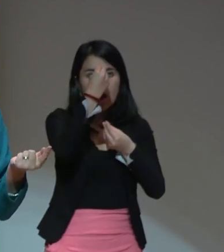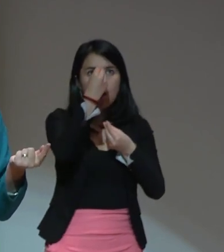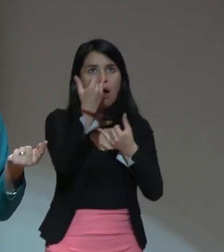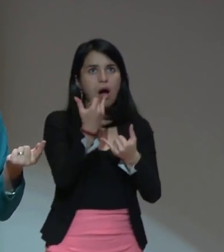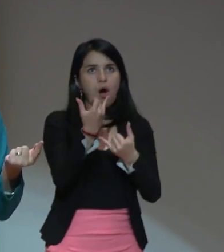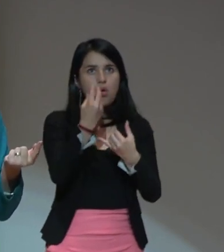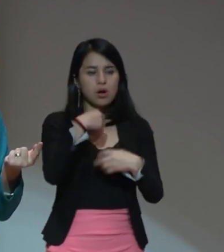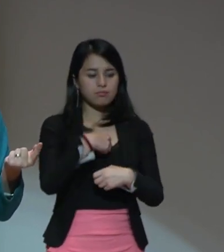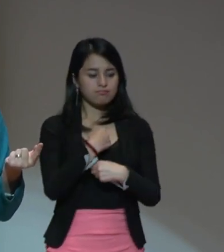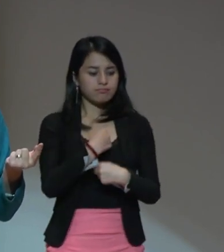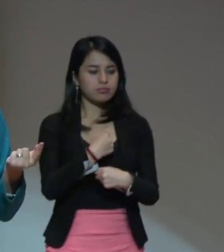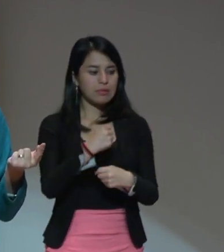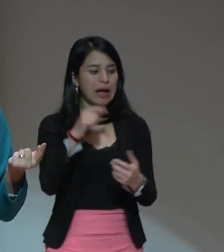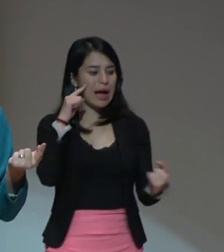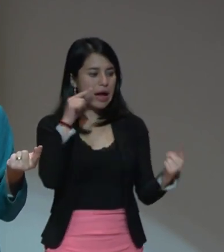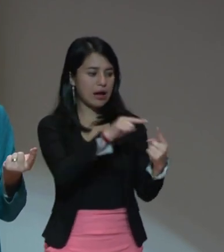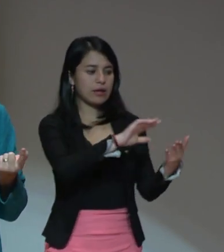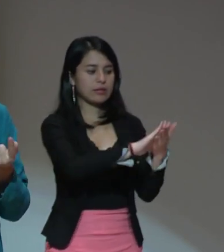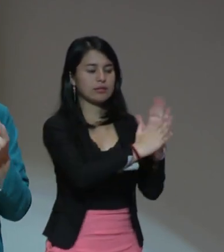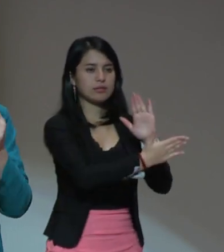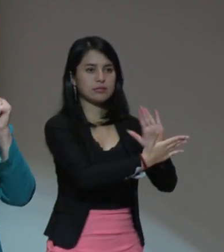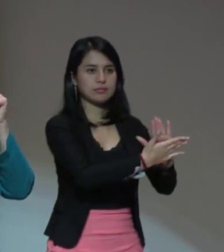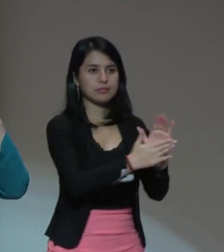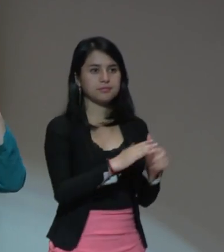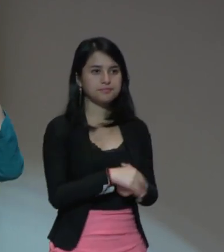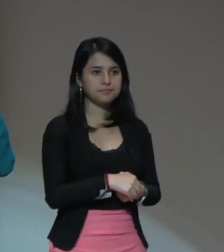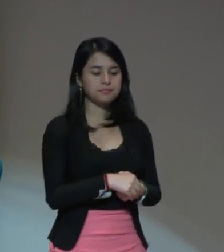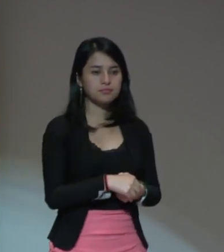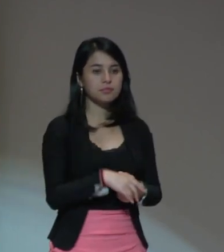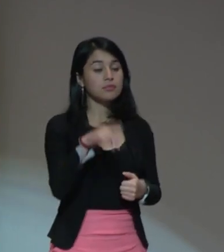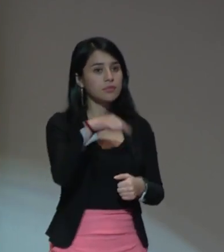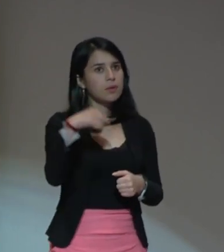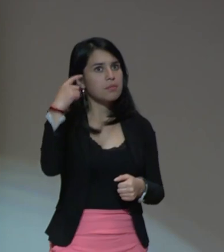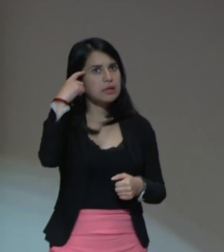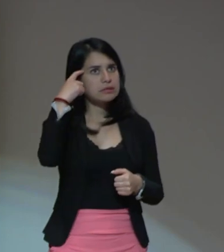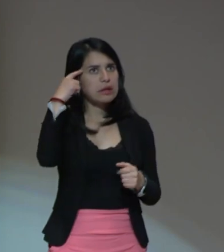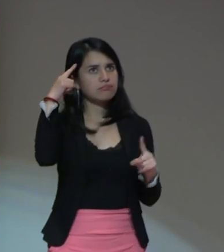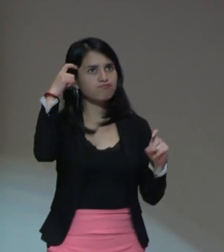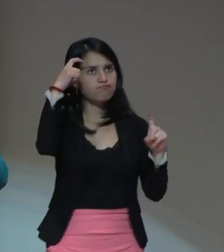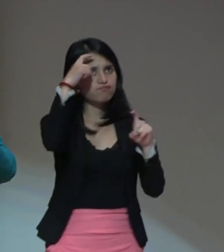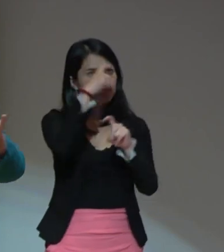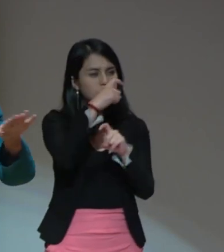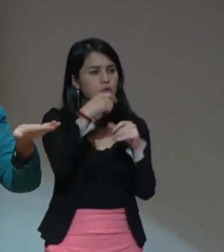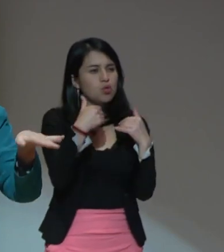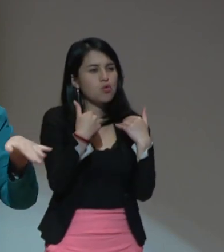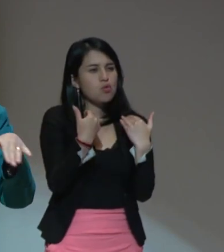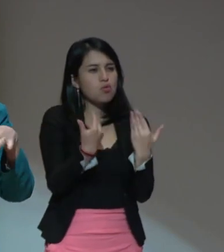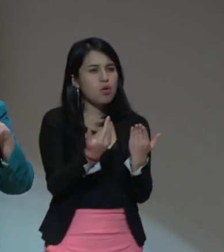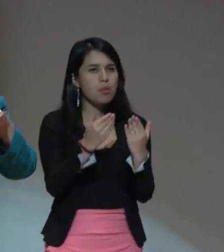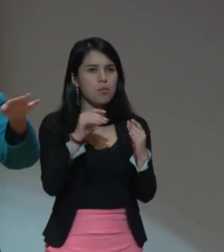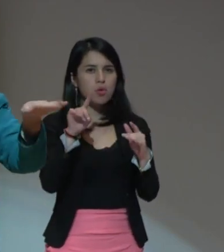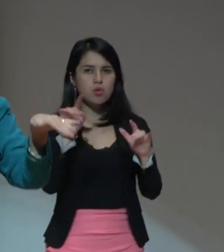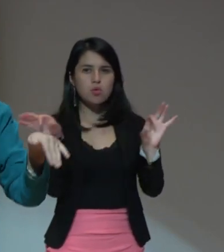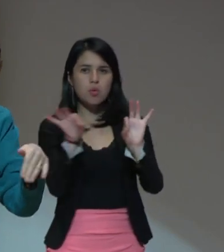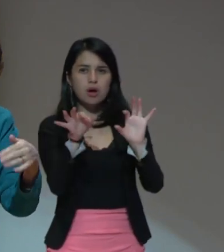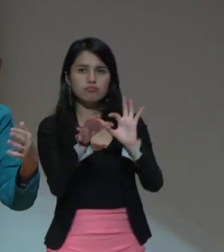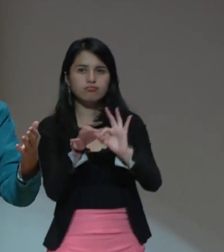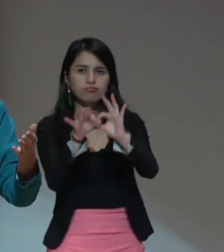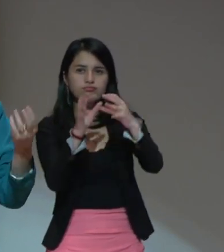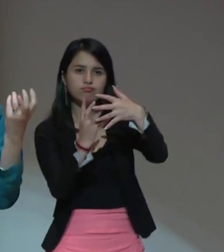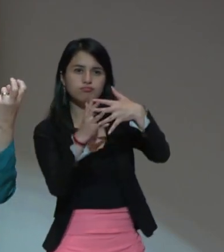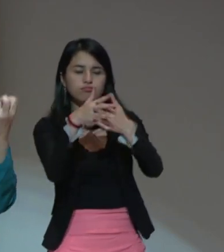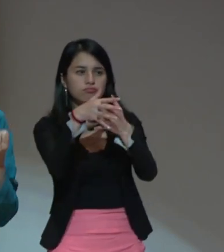a construir la paz. Entonces, pensar más en cómo acordar, hacer